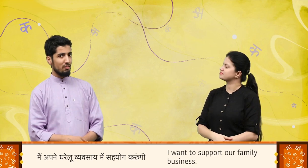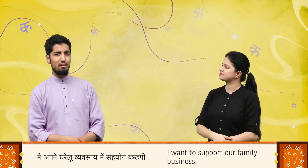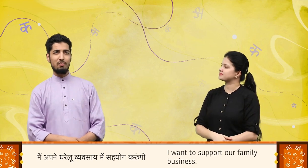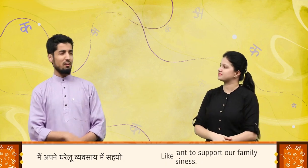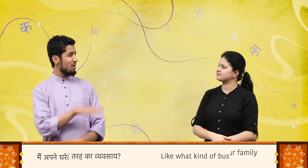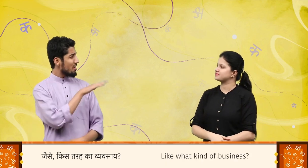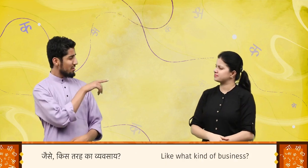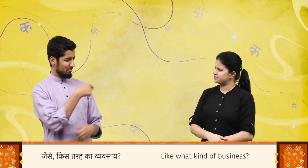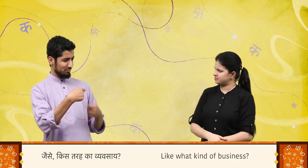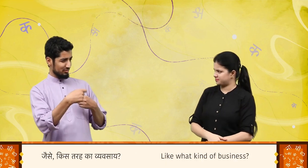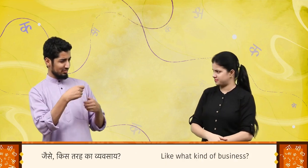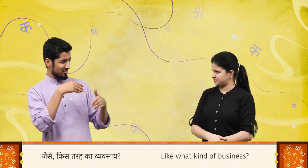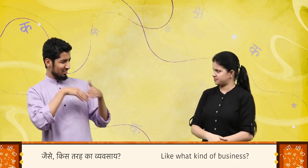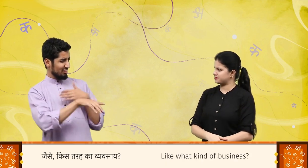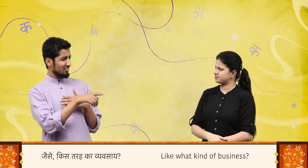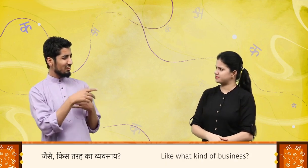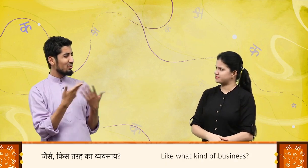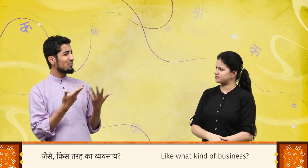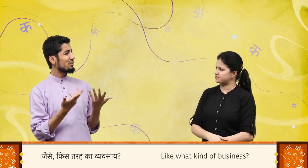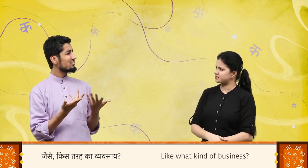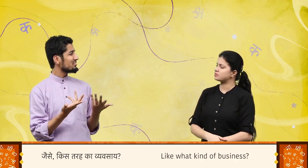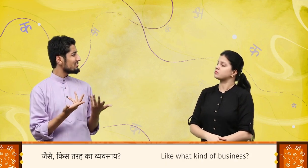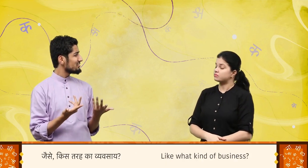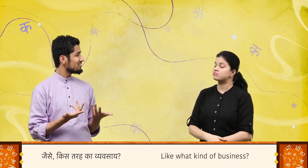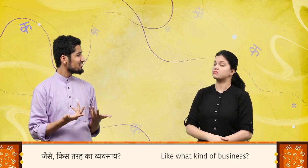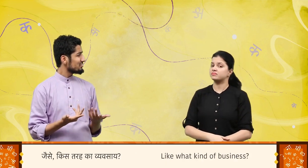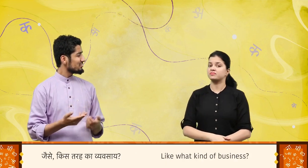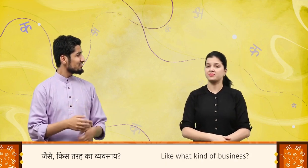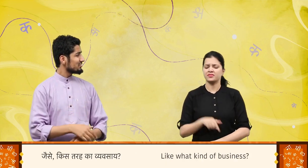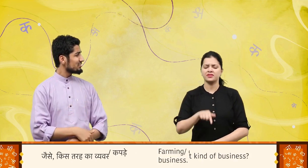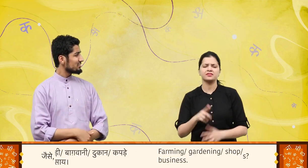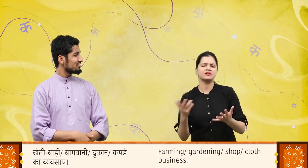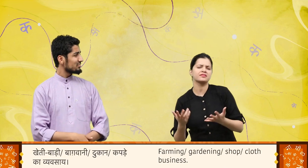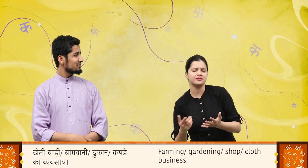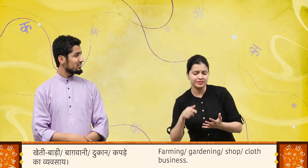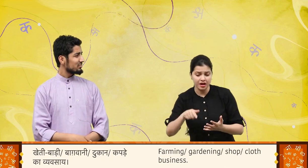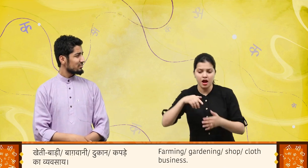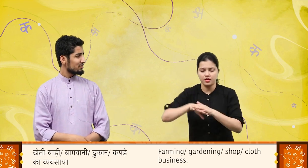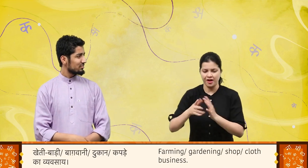जैसे किस तरह क व्यवसाय खेती बाड़ी,